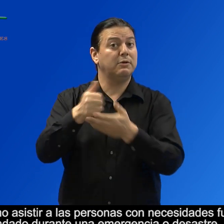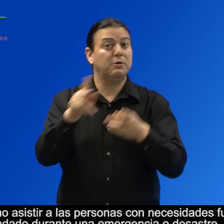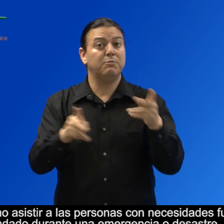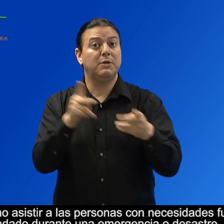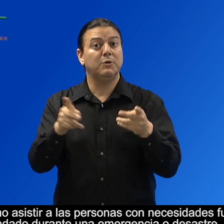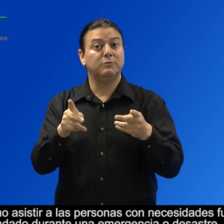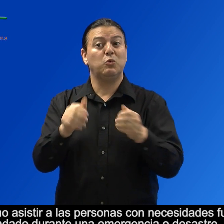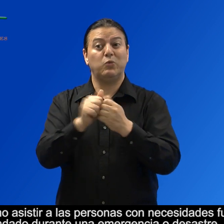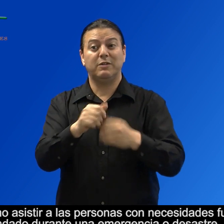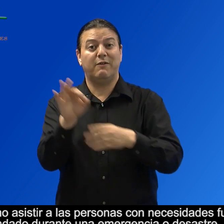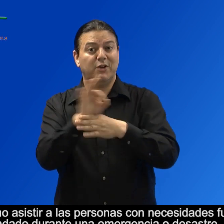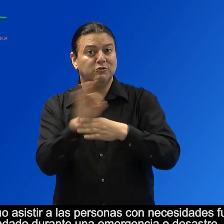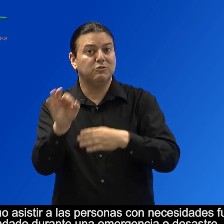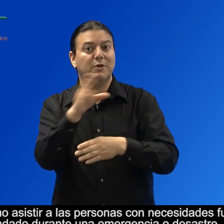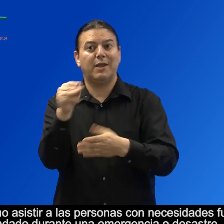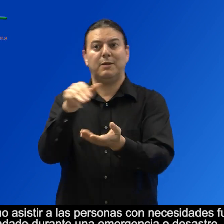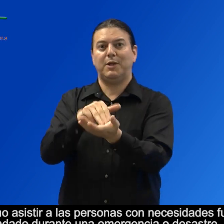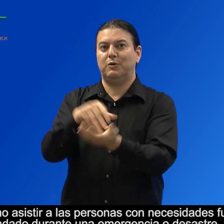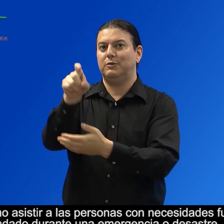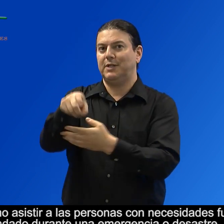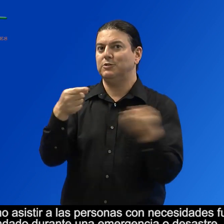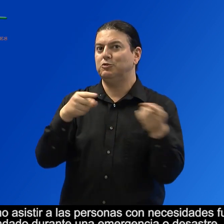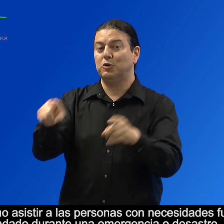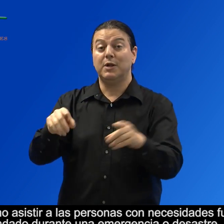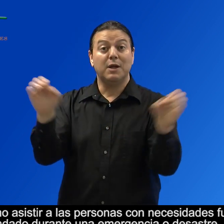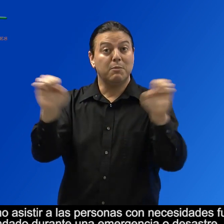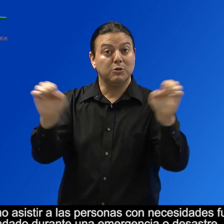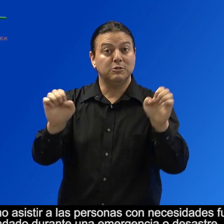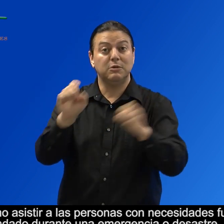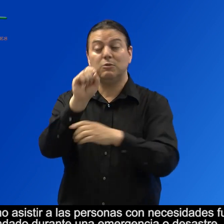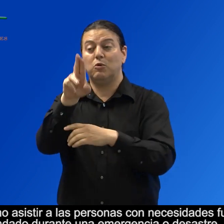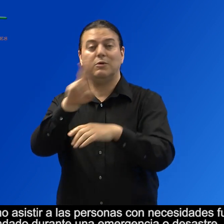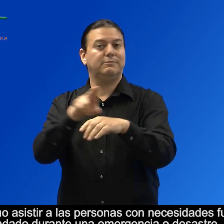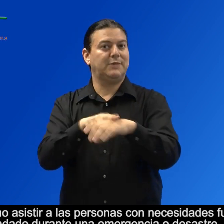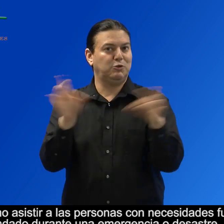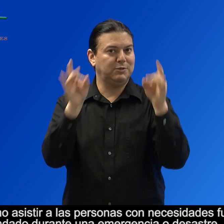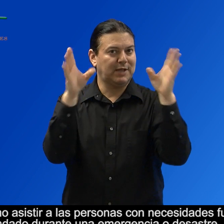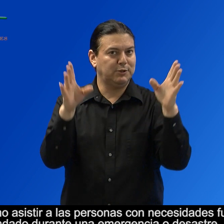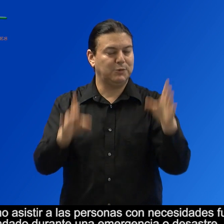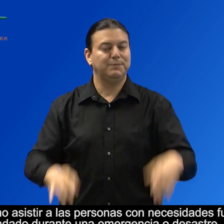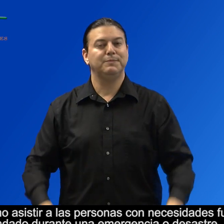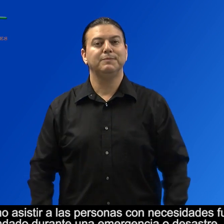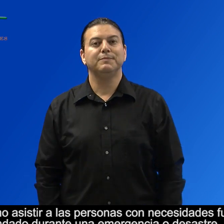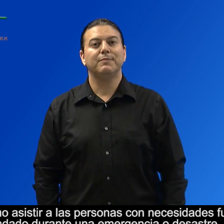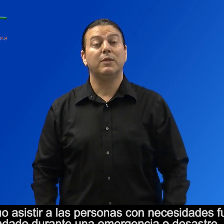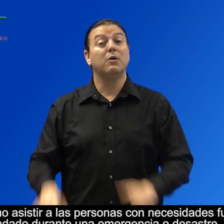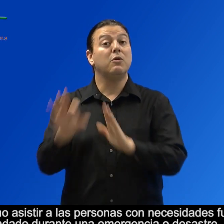asistir a las personas con necesidades funcionales y médicas en el condado durante una emergencia o desastre.